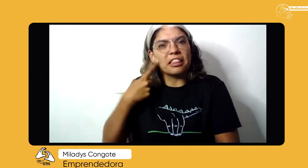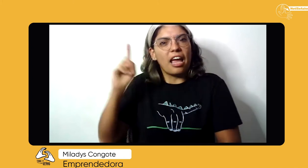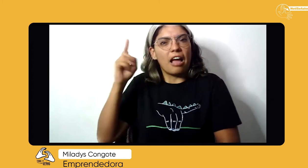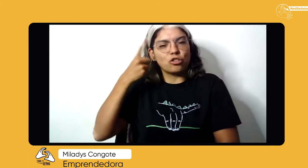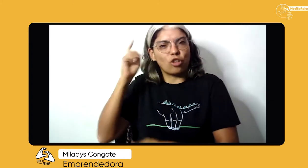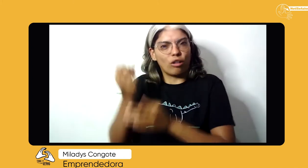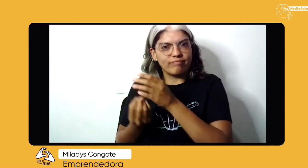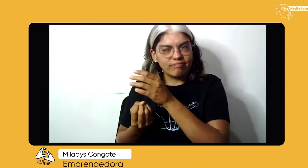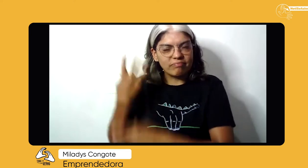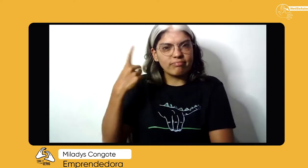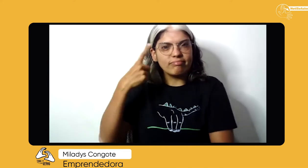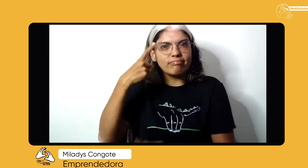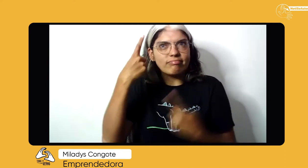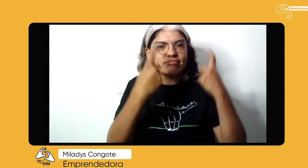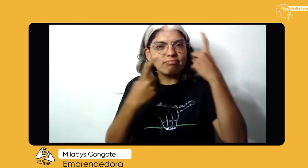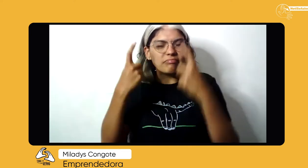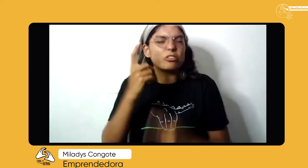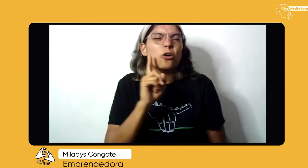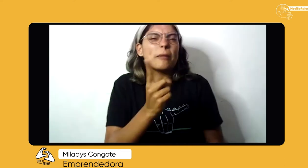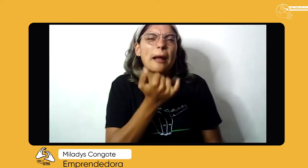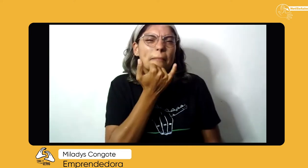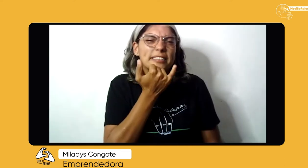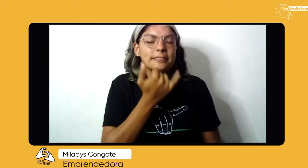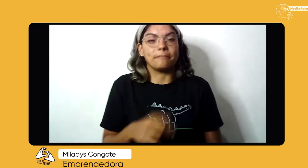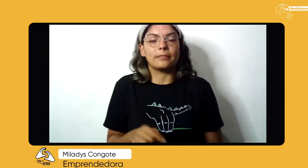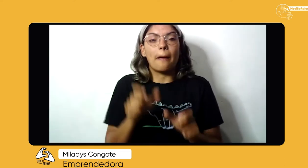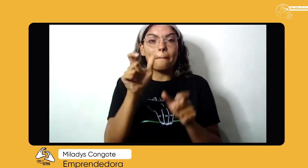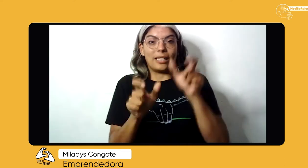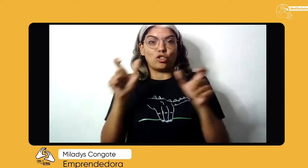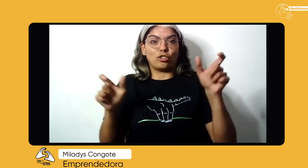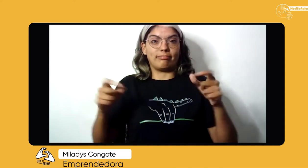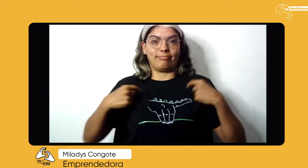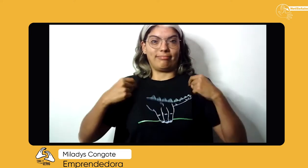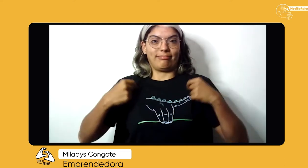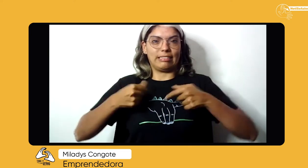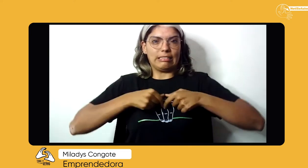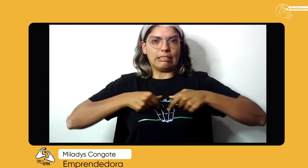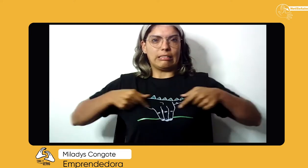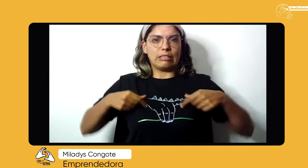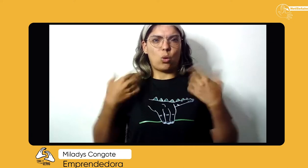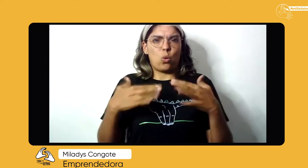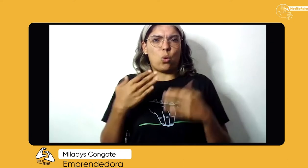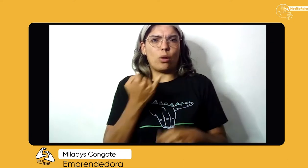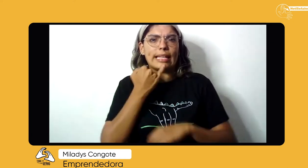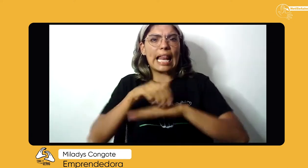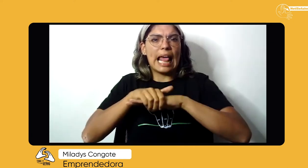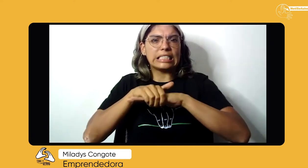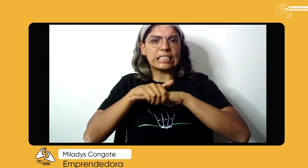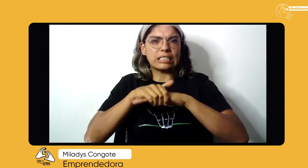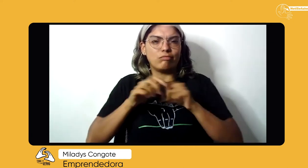artista, pero no tan buena como ella, ella es muy buena en lo que hace, y las dos hablando es que surgen las ideas. ¿Qué es lo que